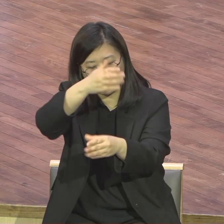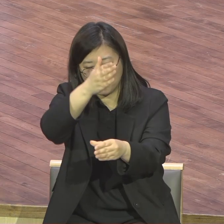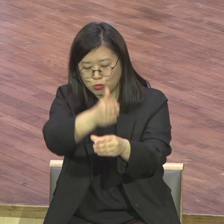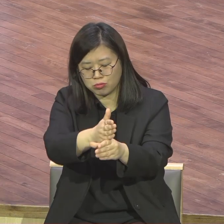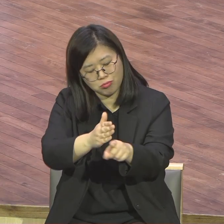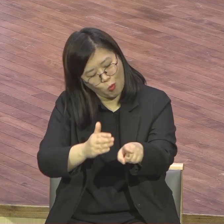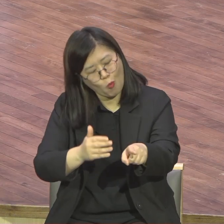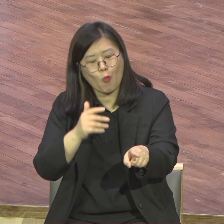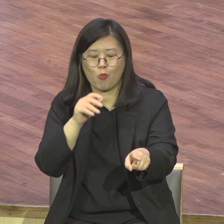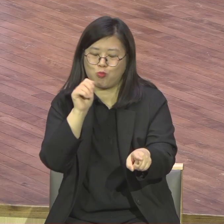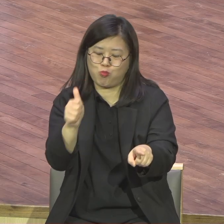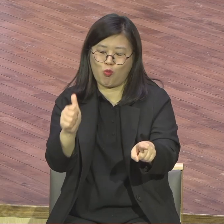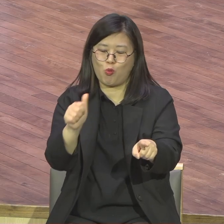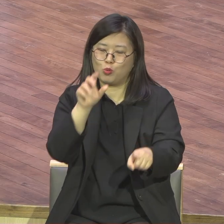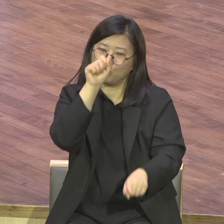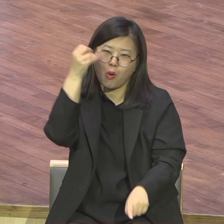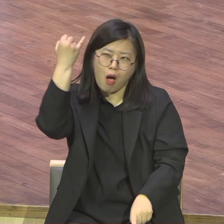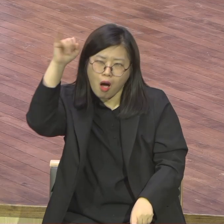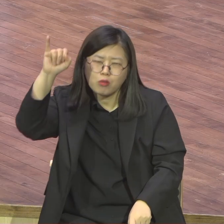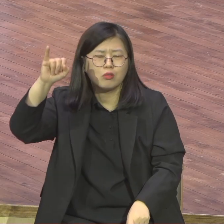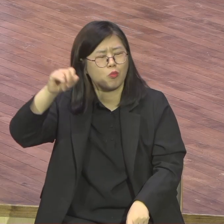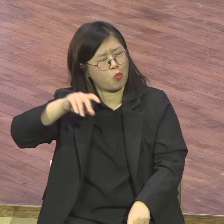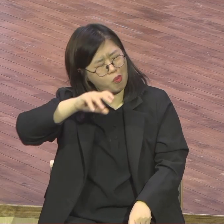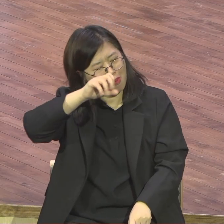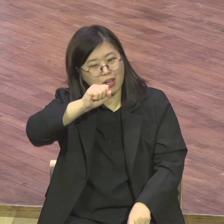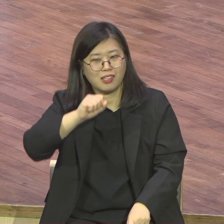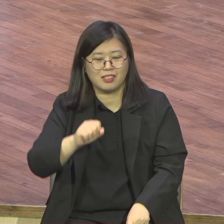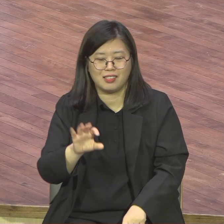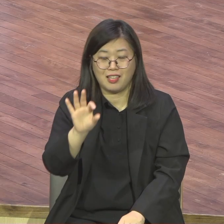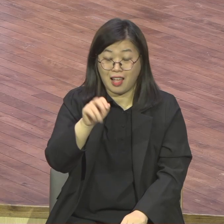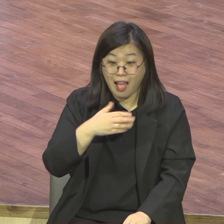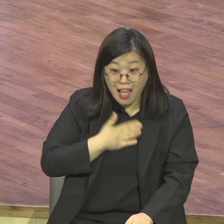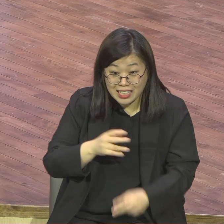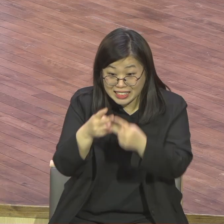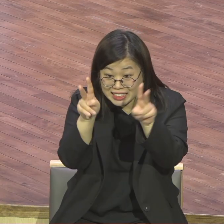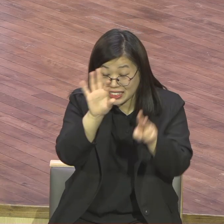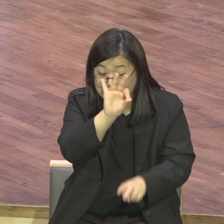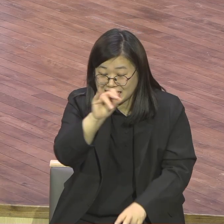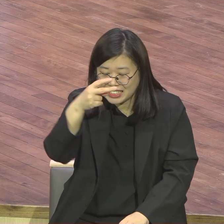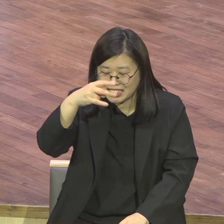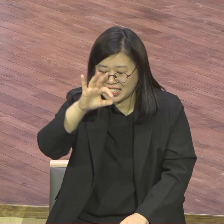야 이리야 커피 마시겠어요.